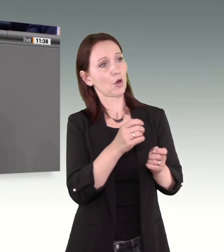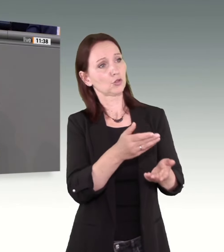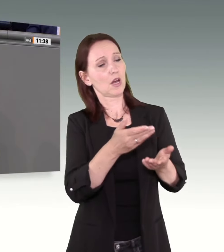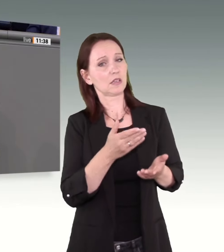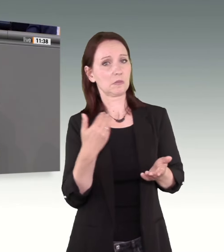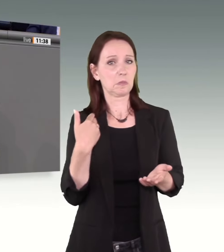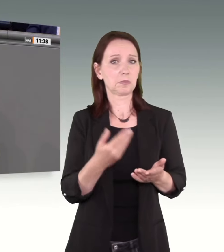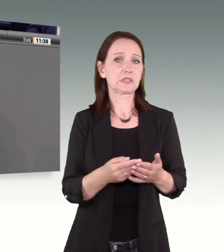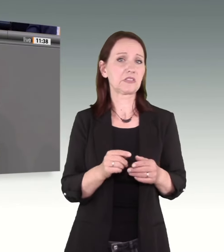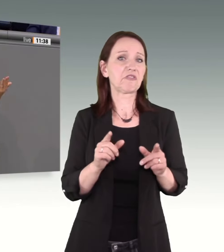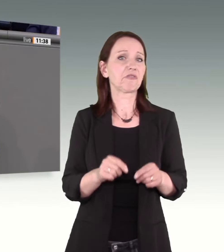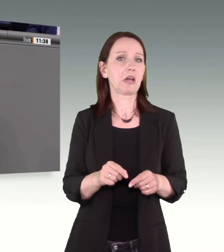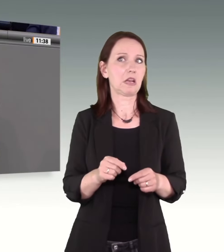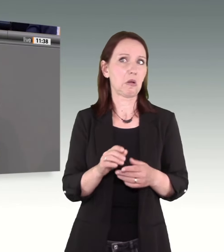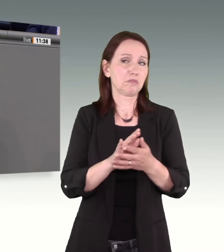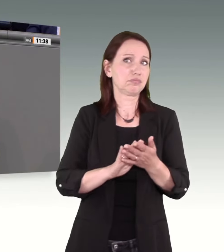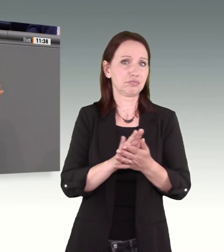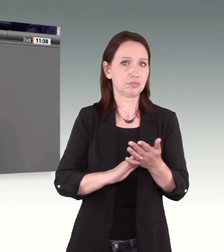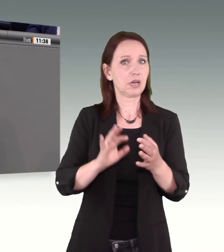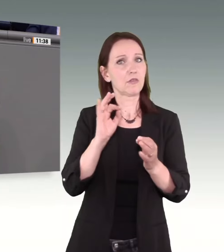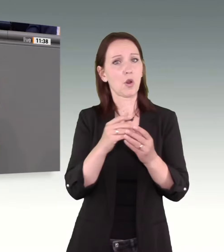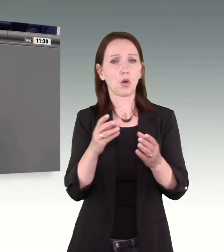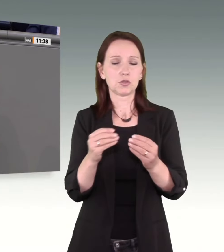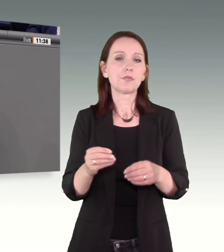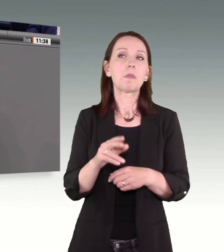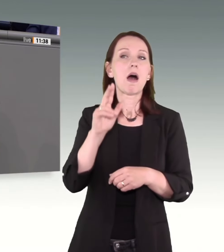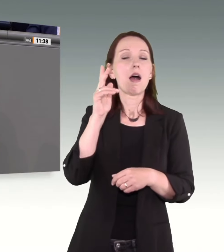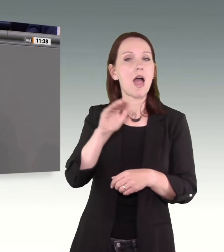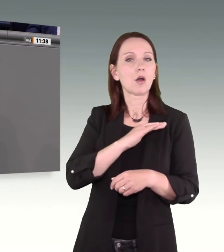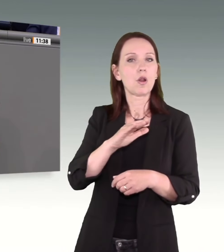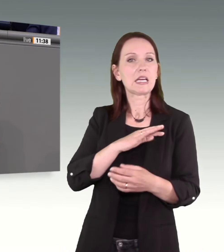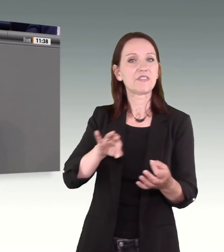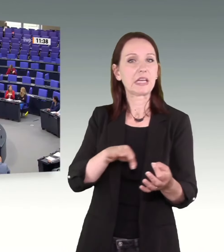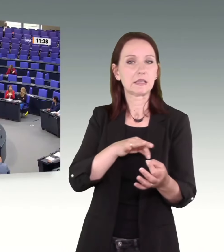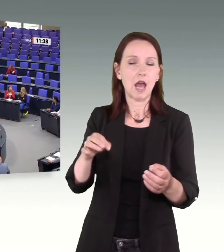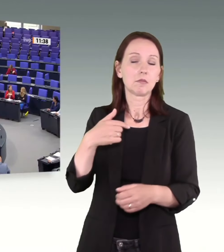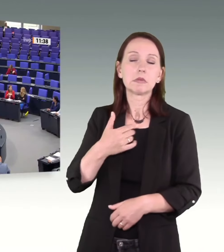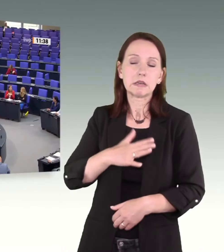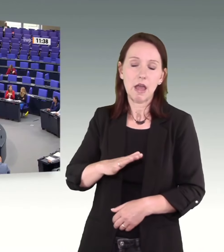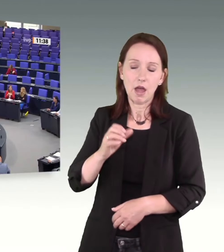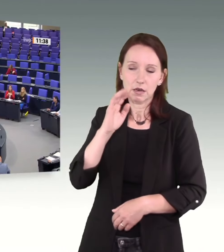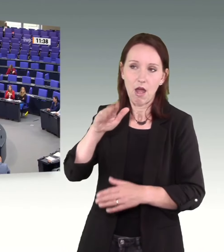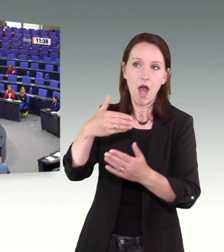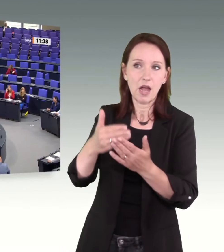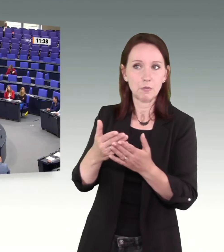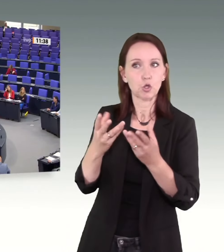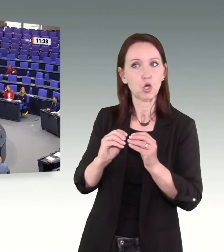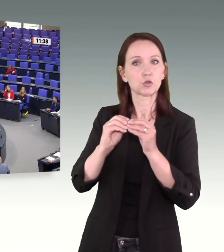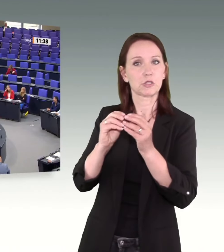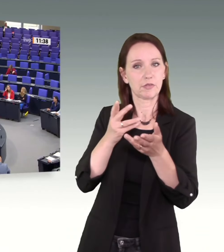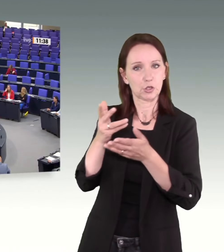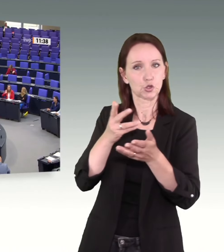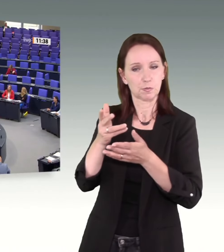gekommen sind zur Lösung. Aber, Herr Kollege Fiedler, wir nehmen natürlich gerne auch das konstruktive Gesprächsangebot von Ihnen